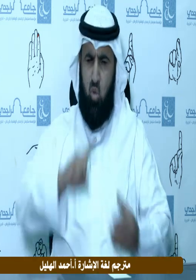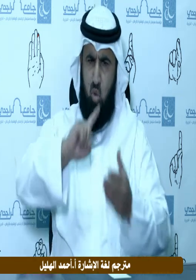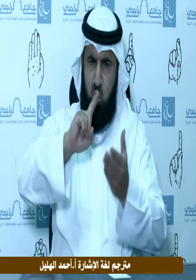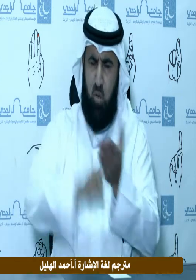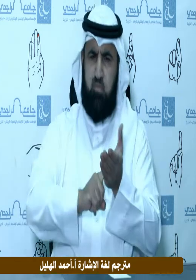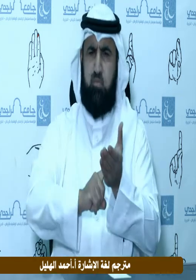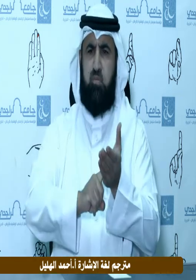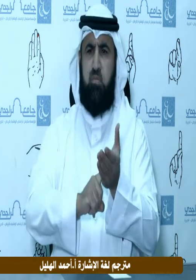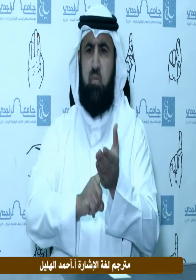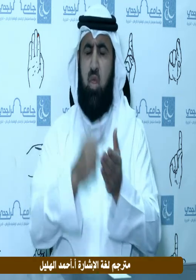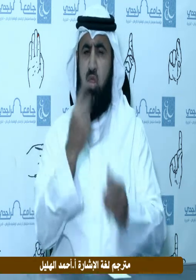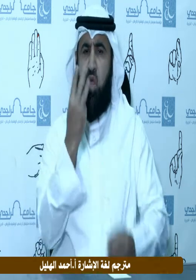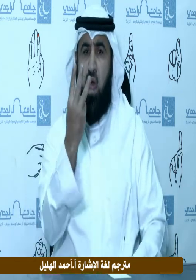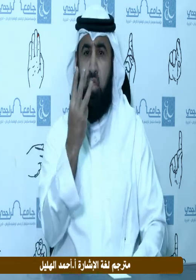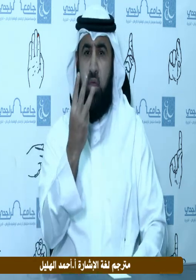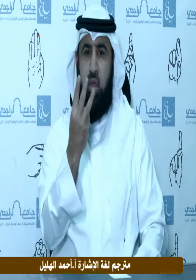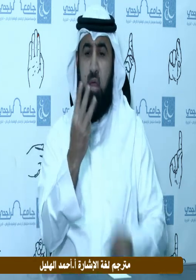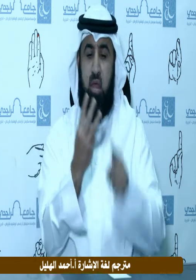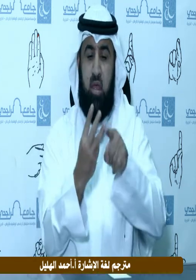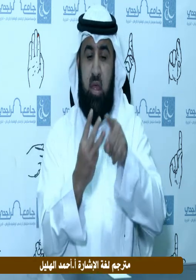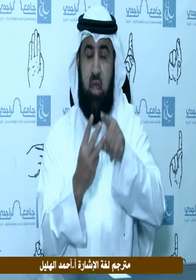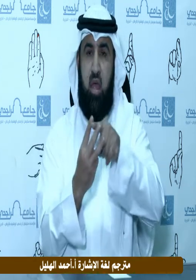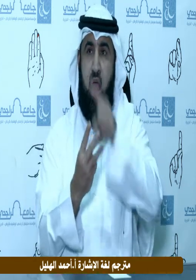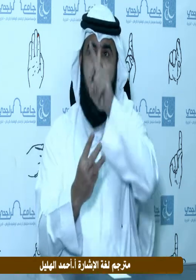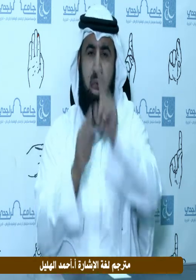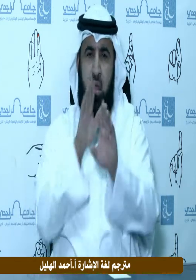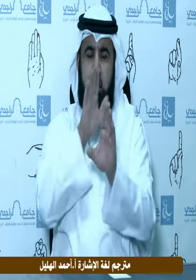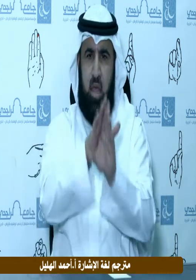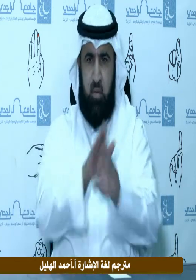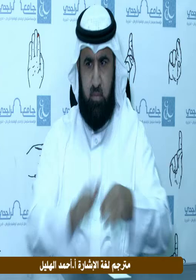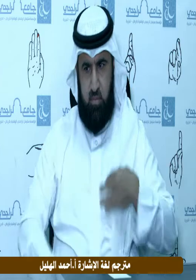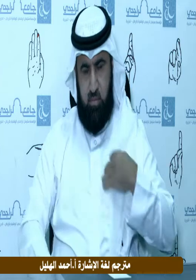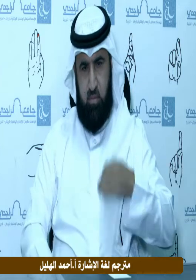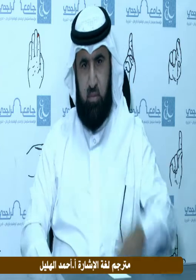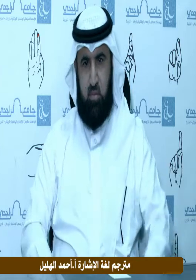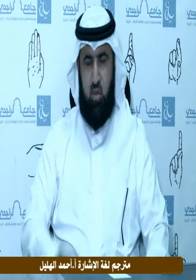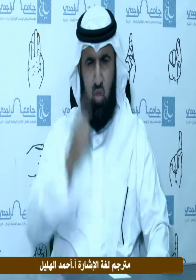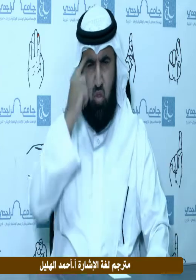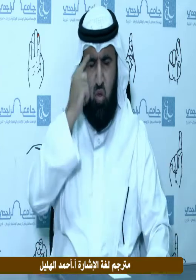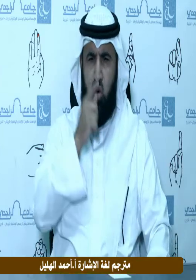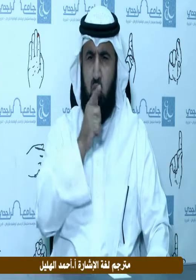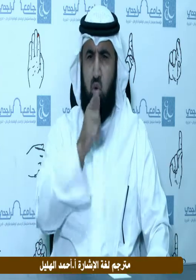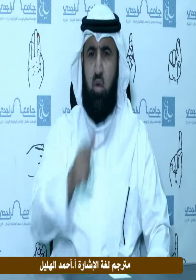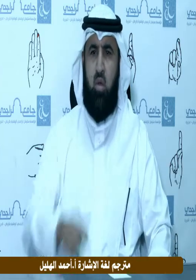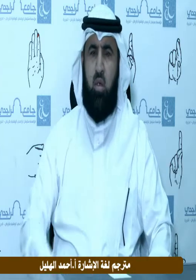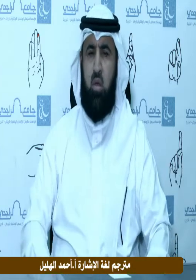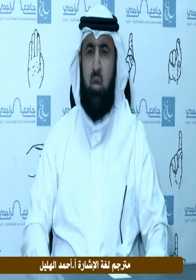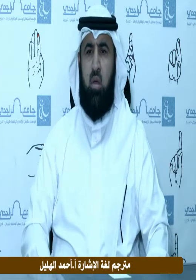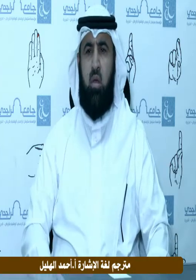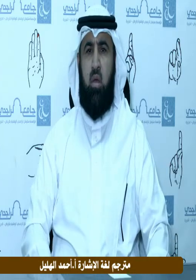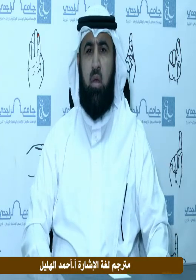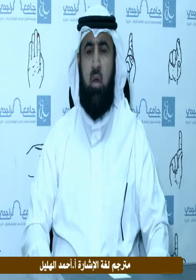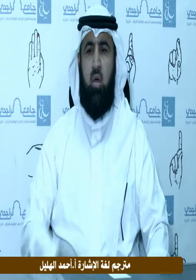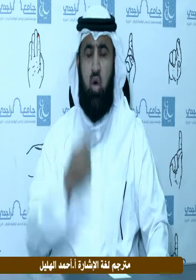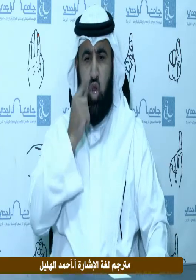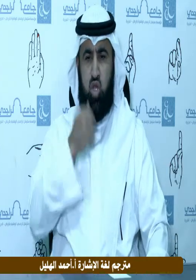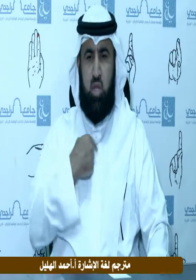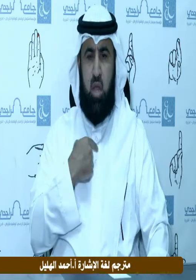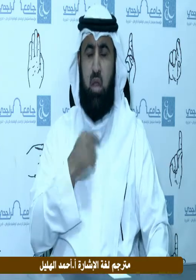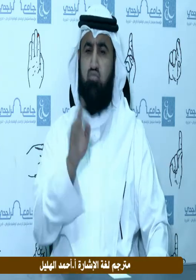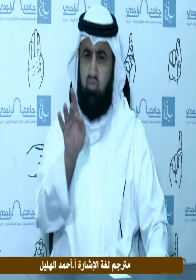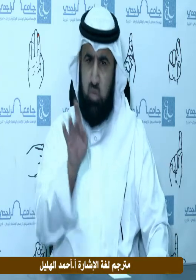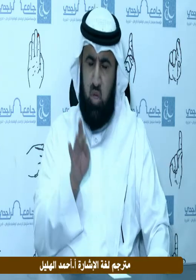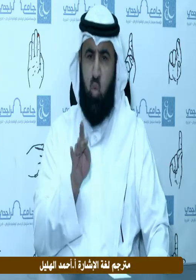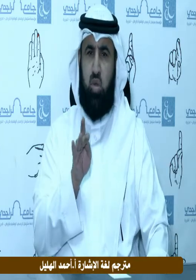ثلاثة حق على الله عونهم وذكر منهم الناكح يريد العفاف